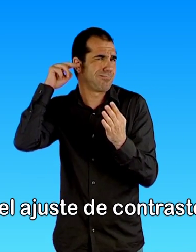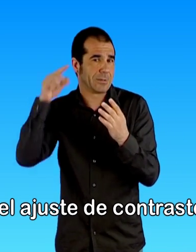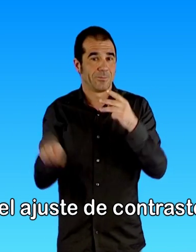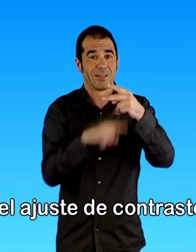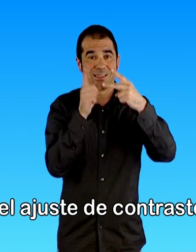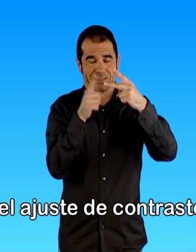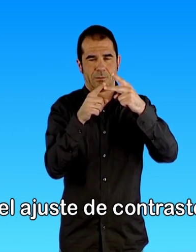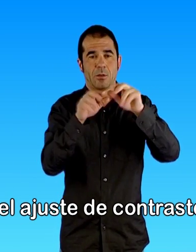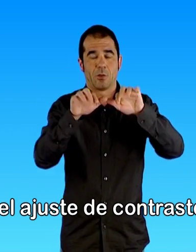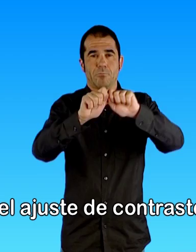contraste.